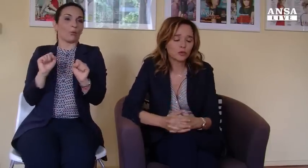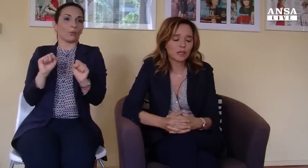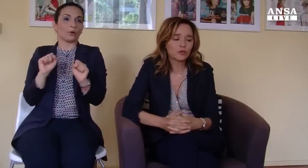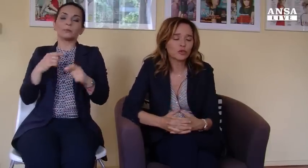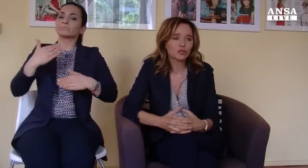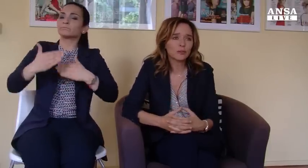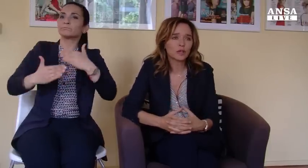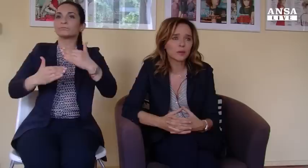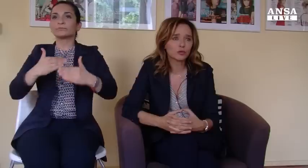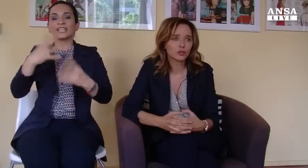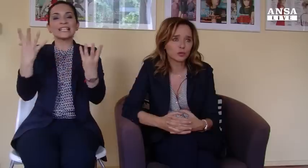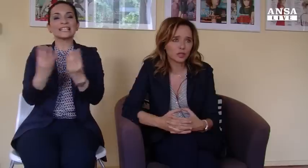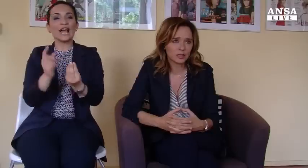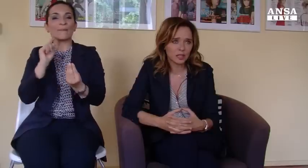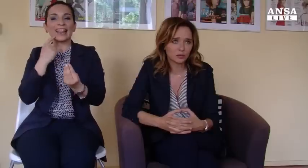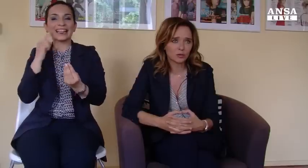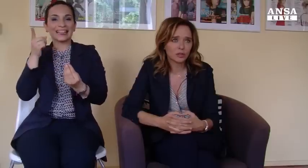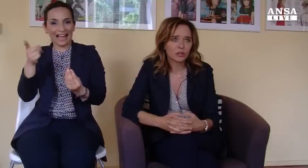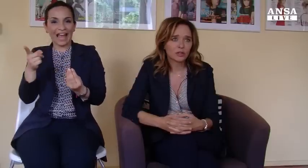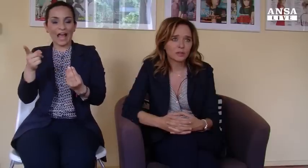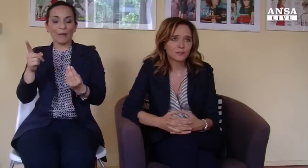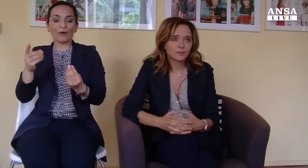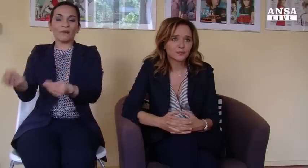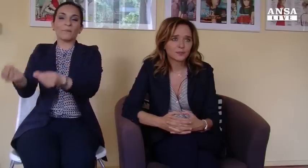insomma, il lavoro con Deborah mi ha molto tranquillizzato.